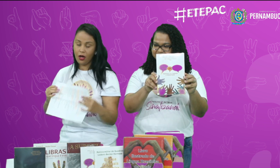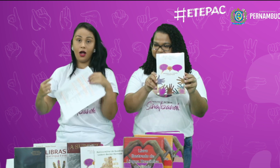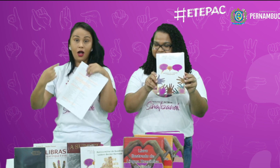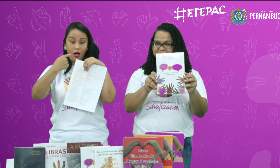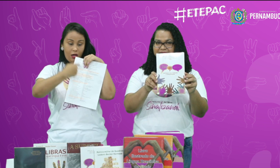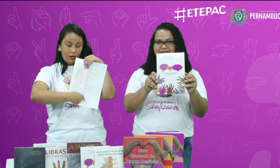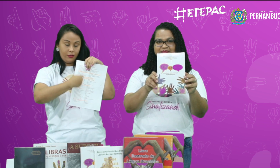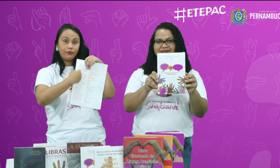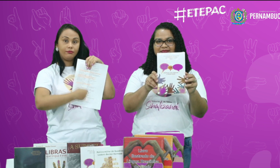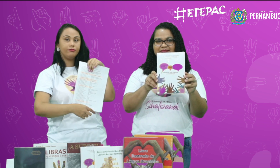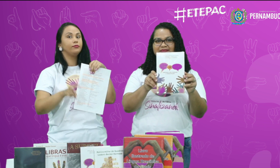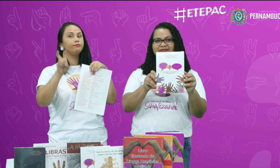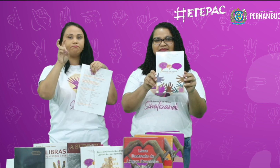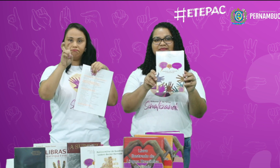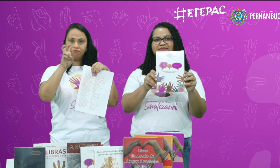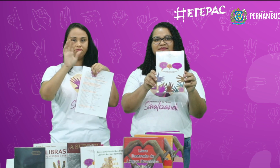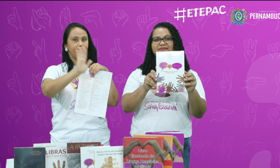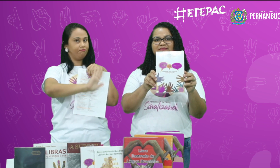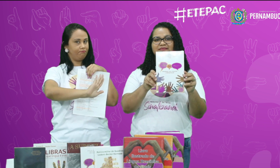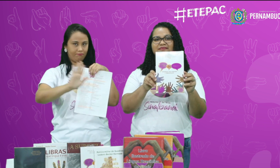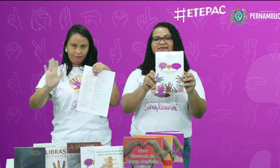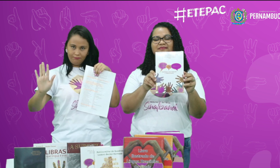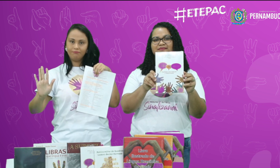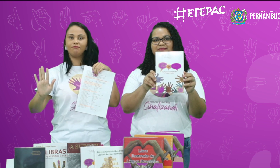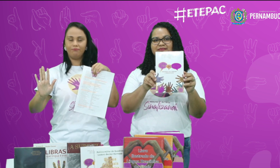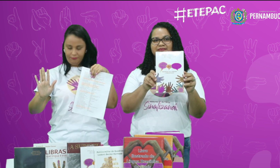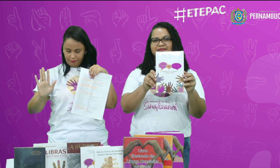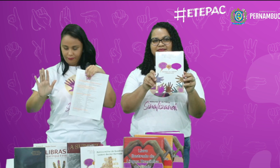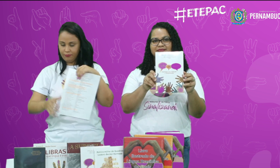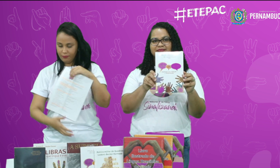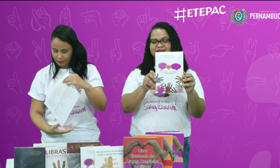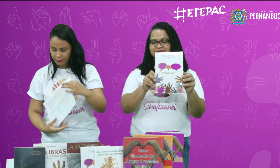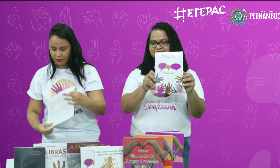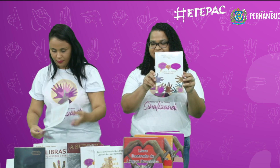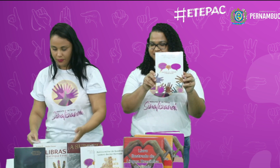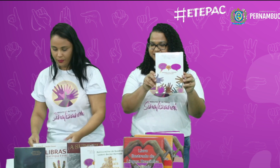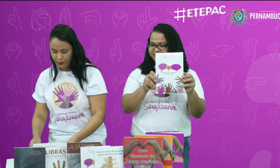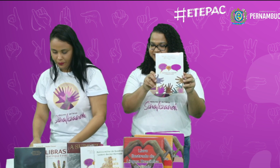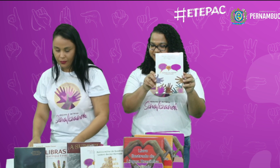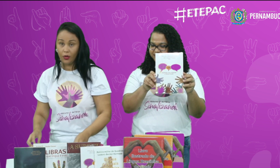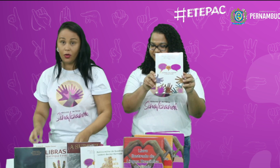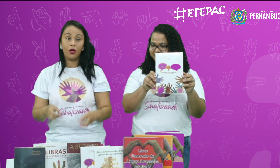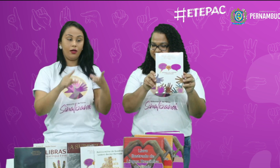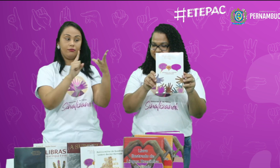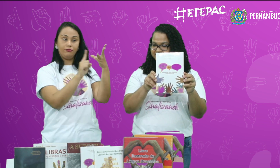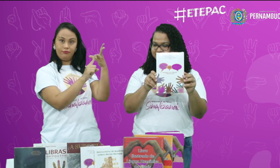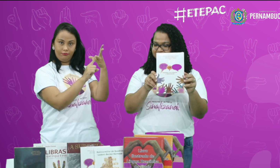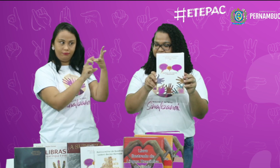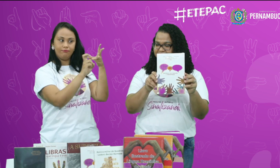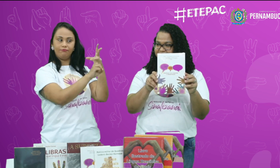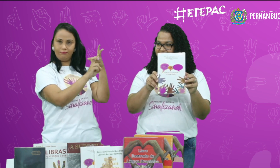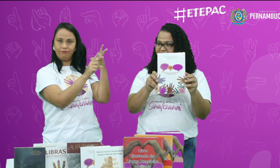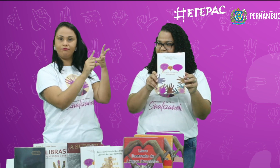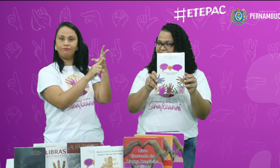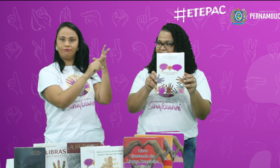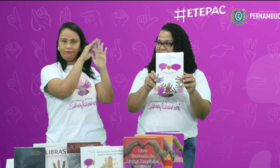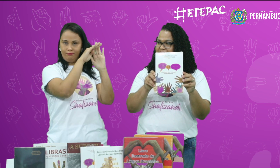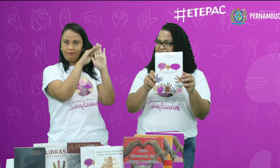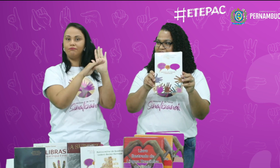Aqui, a lista. Já foram cinco livros. Agora, a terceira lista.